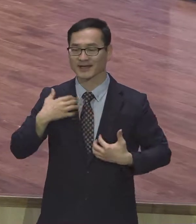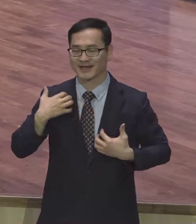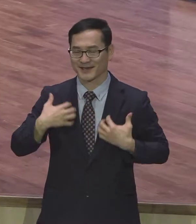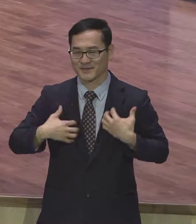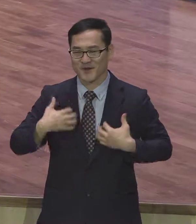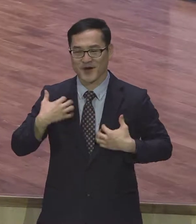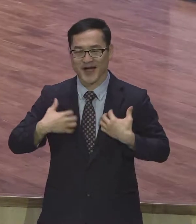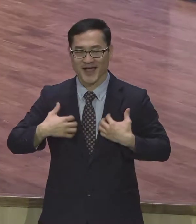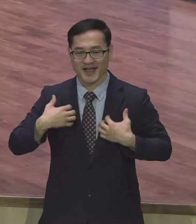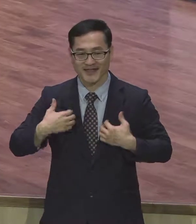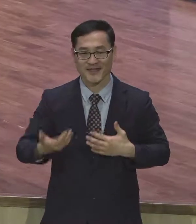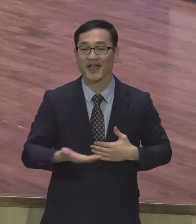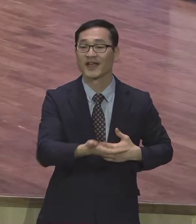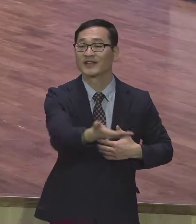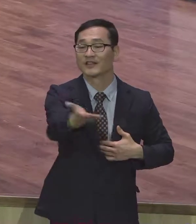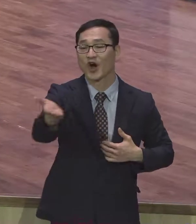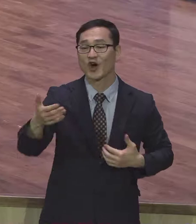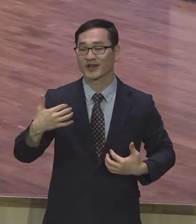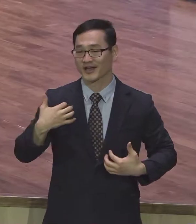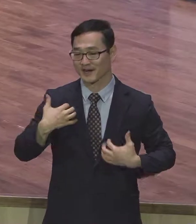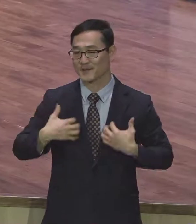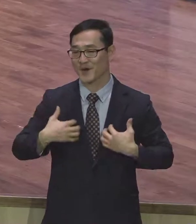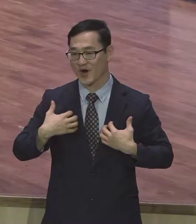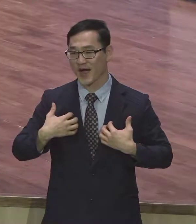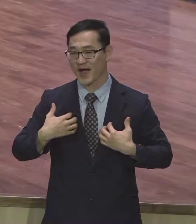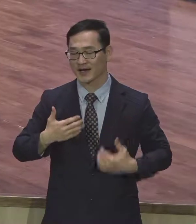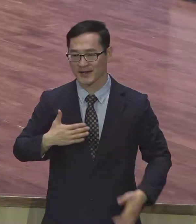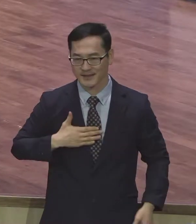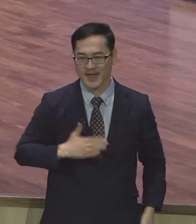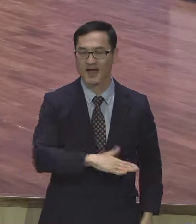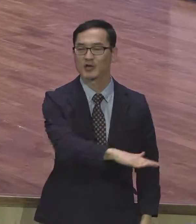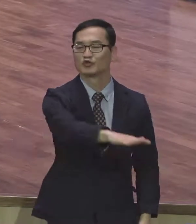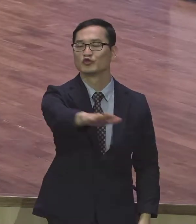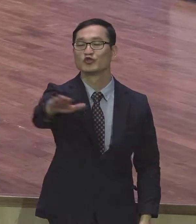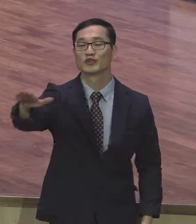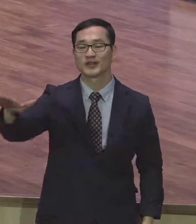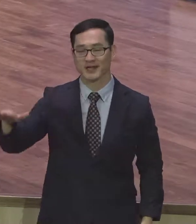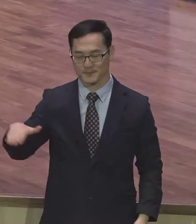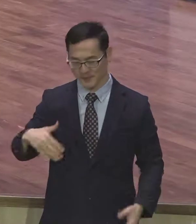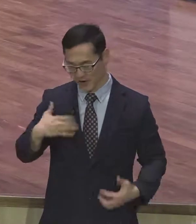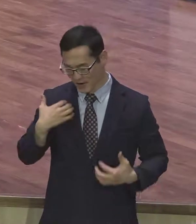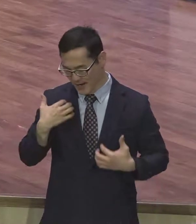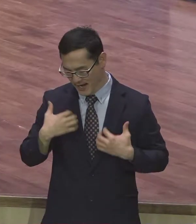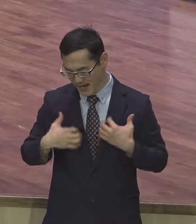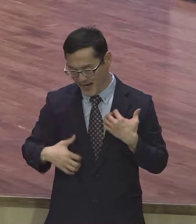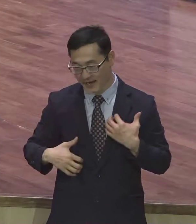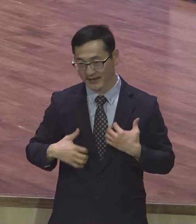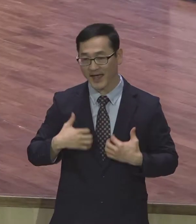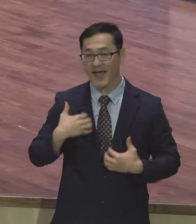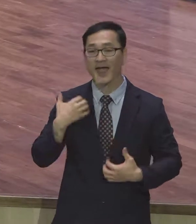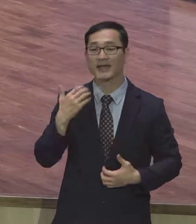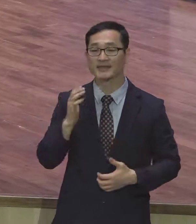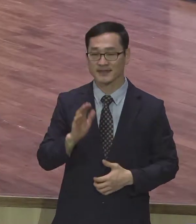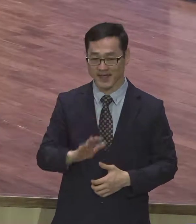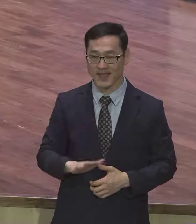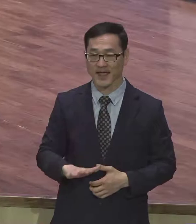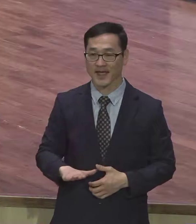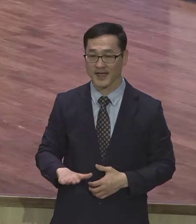기뻐하겠네 너 기뻐하겠네 우리 기뻐하겠네